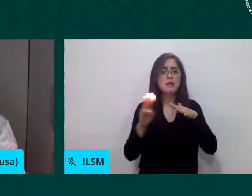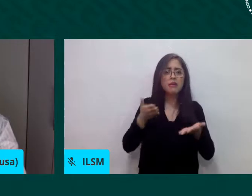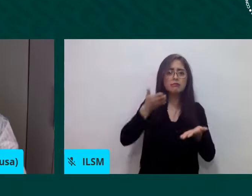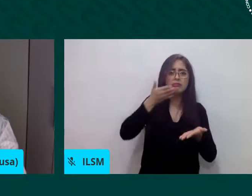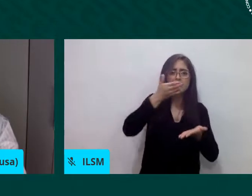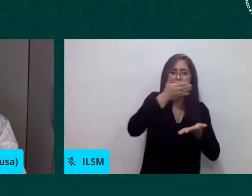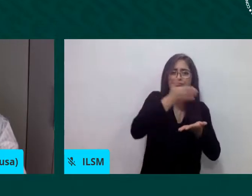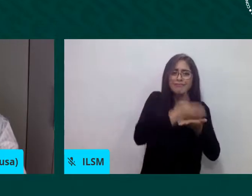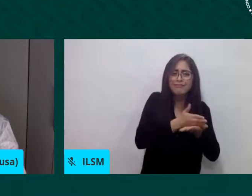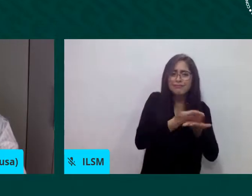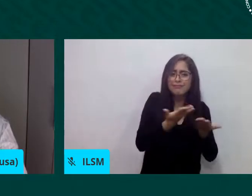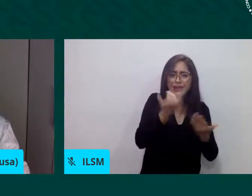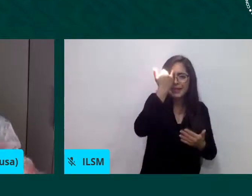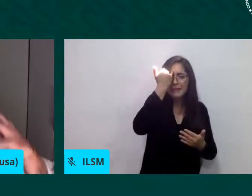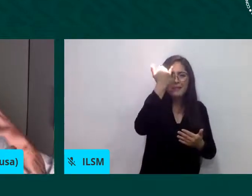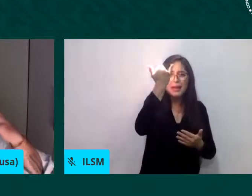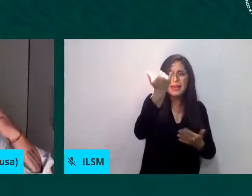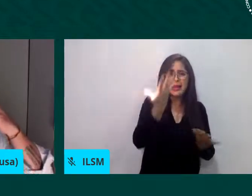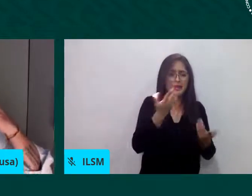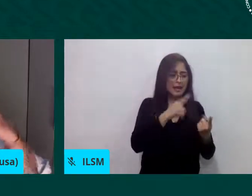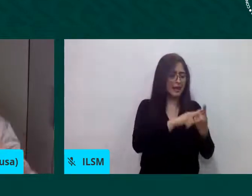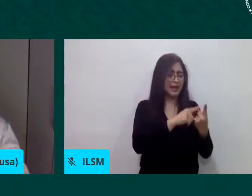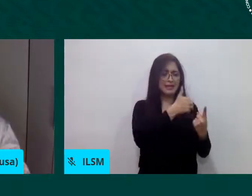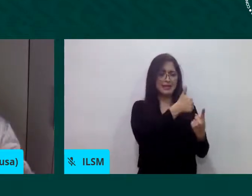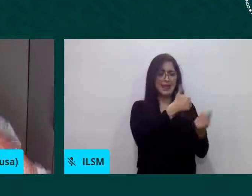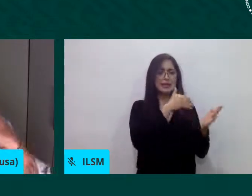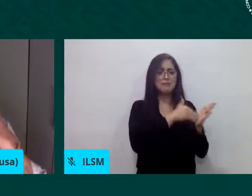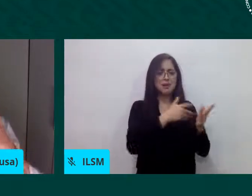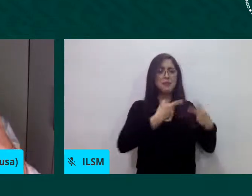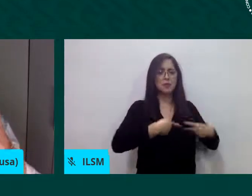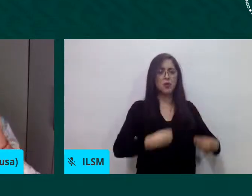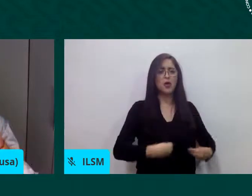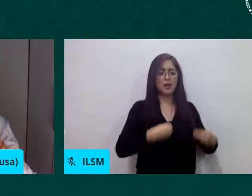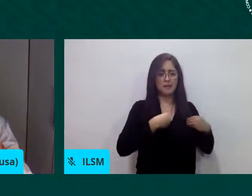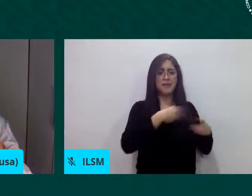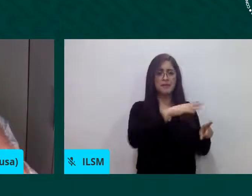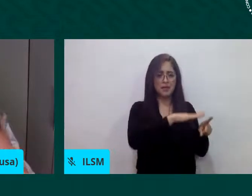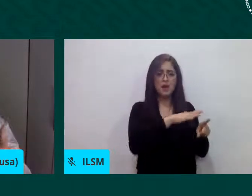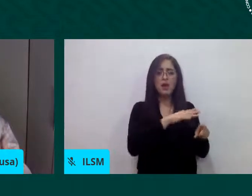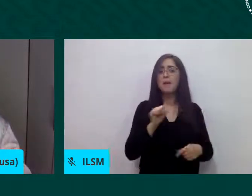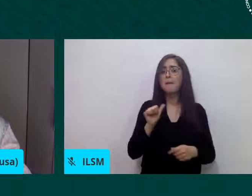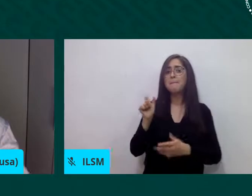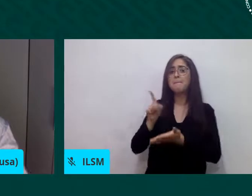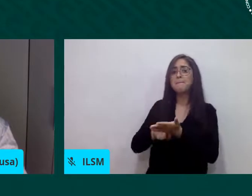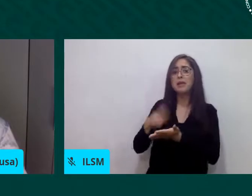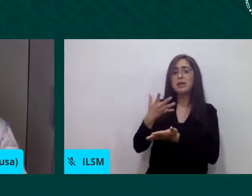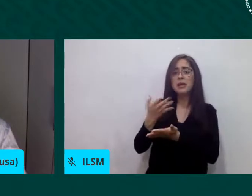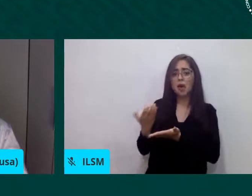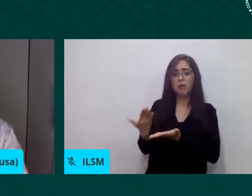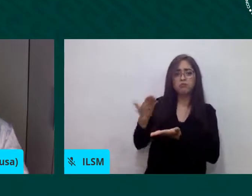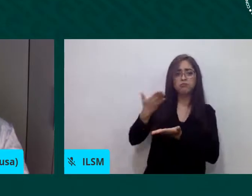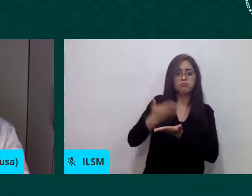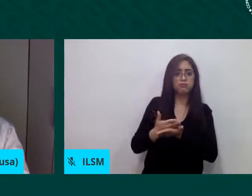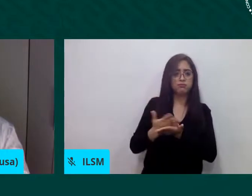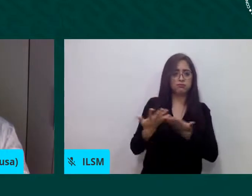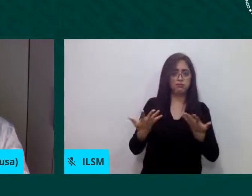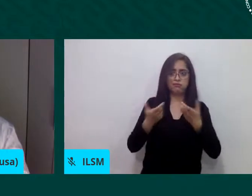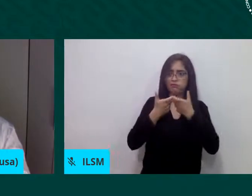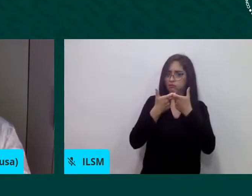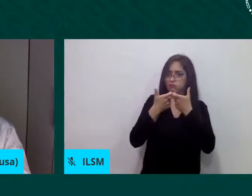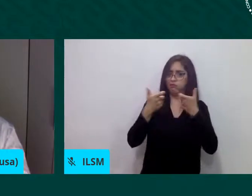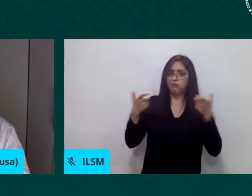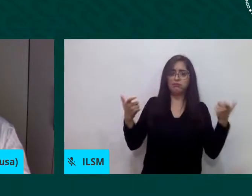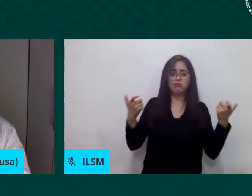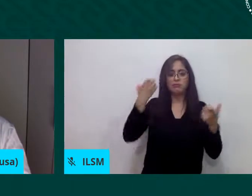es un impacto muy violento, muy fuerte en la comunidad local. La